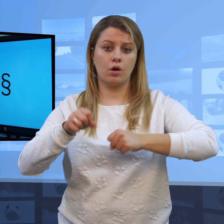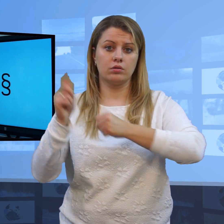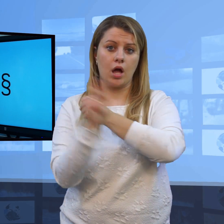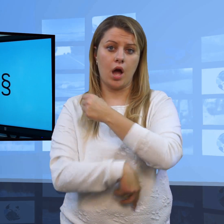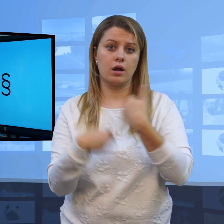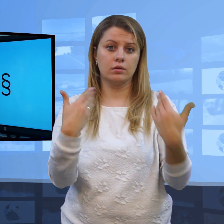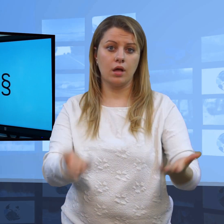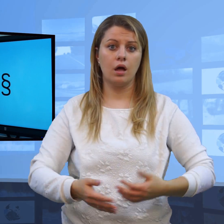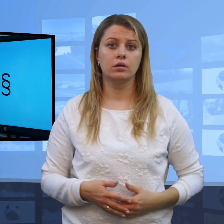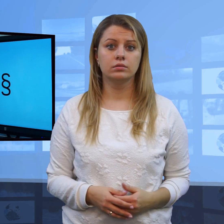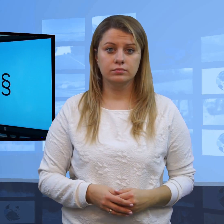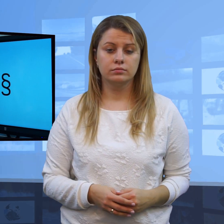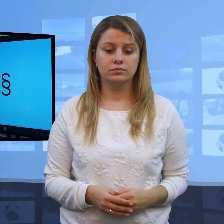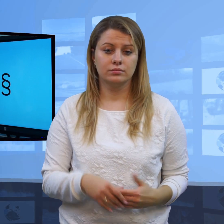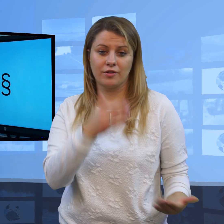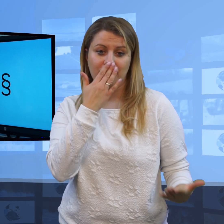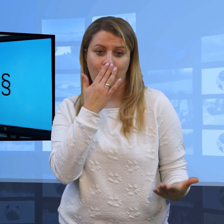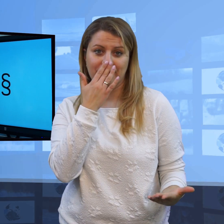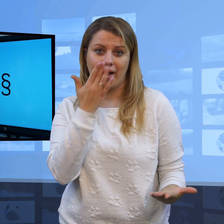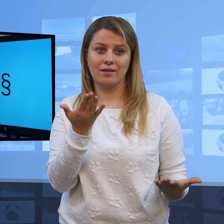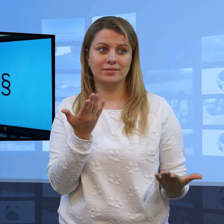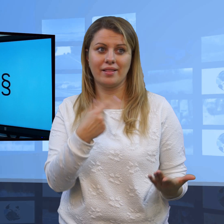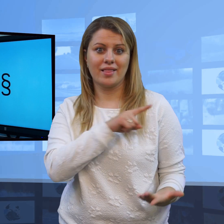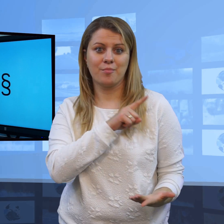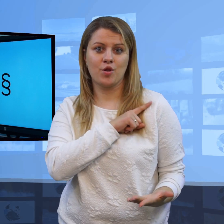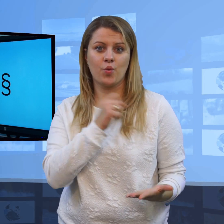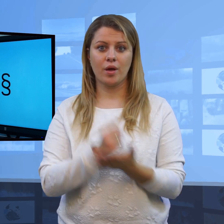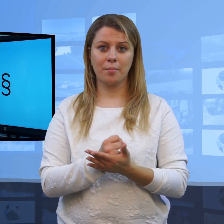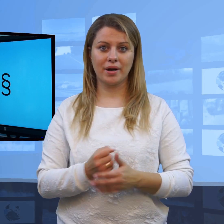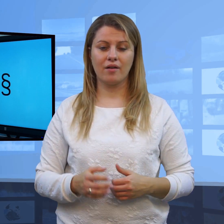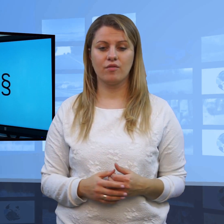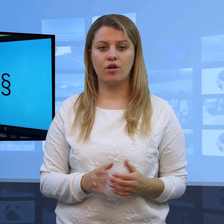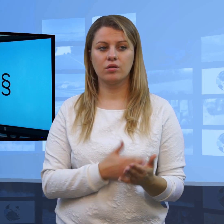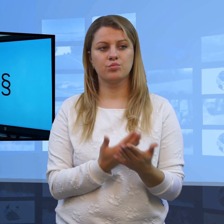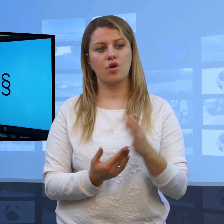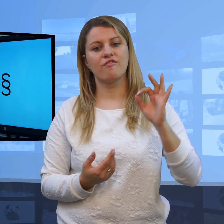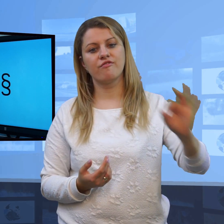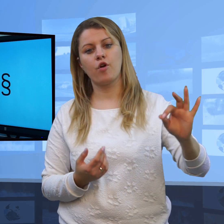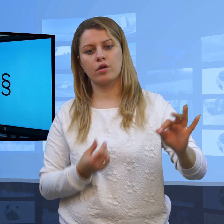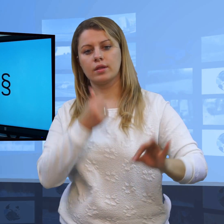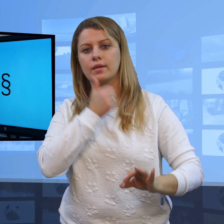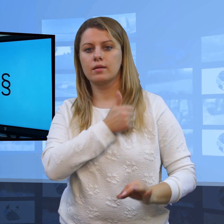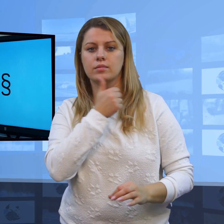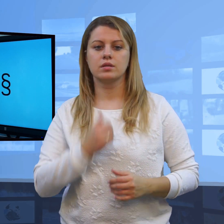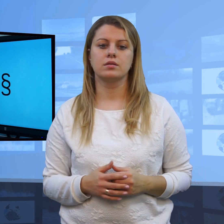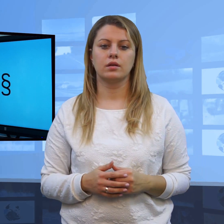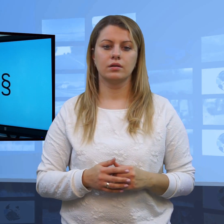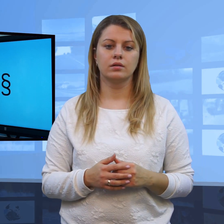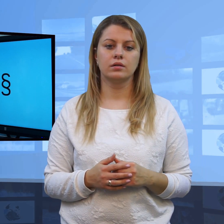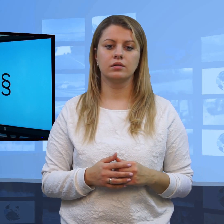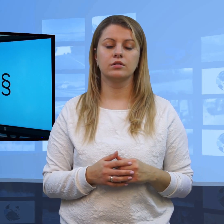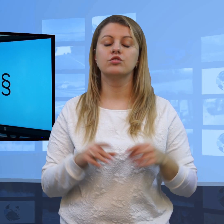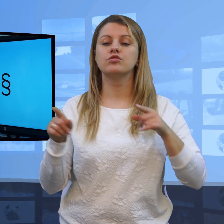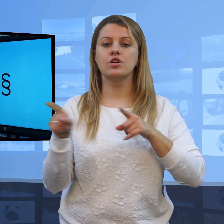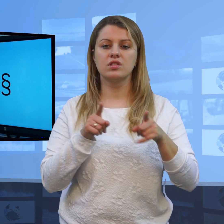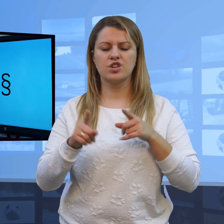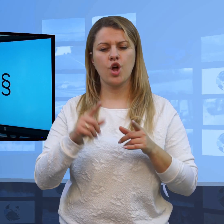grzywną, albo mandany. Więc musicie Państwo na to zwrócić uwagę, bo to jest ważna zmiana, która wkrótce